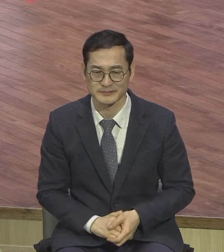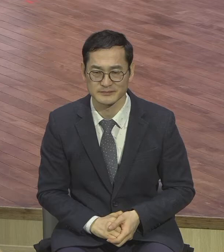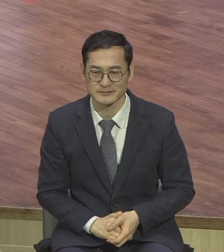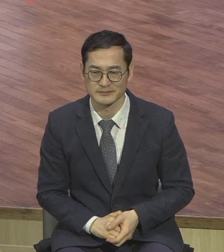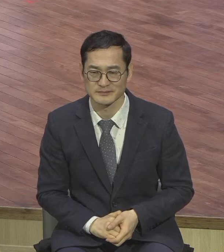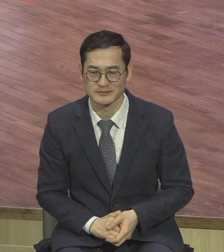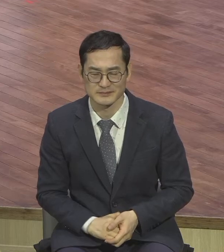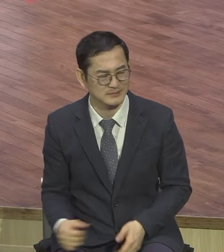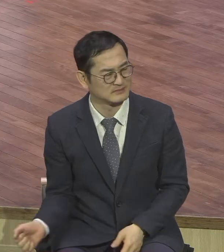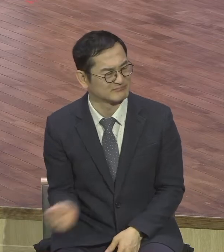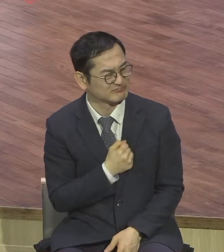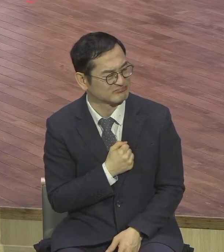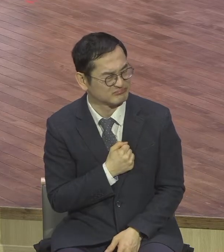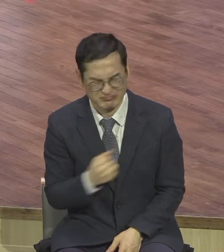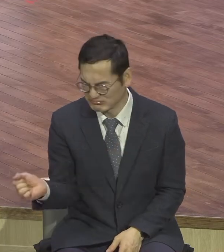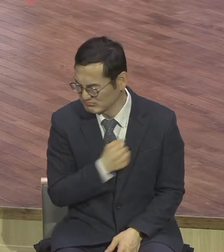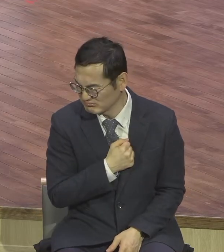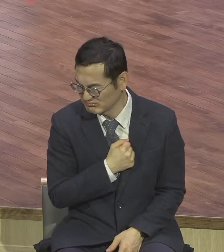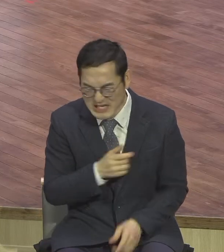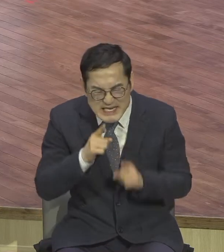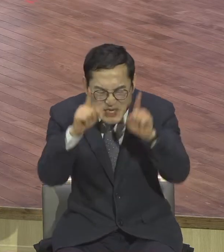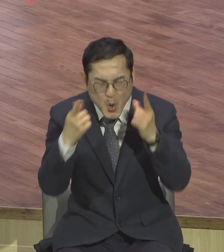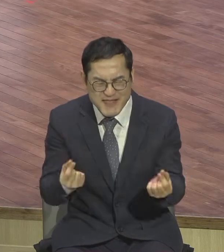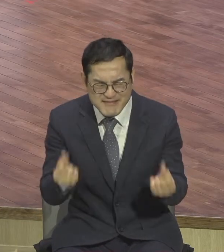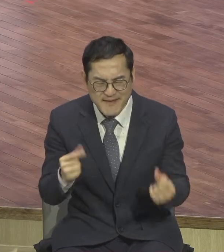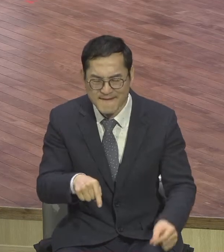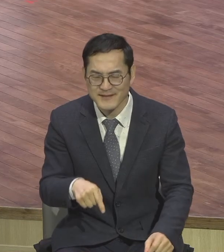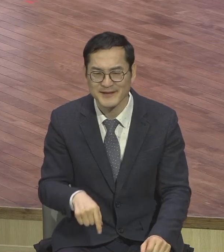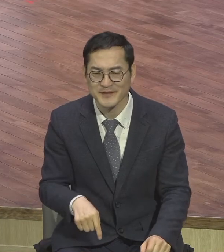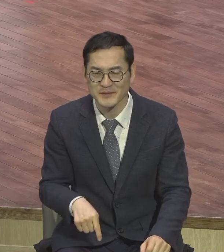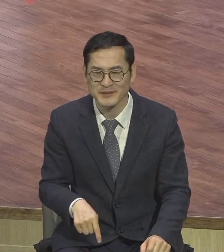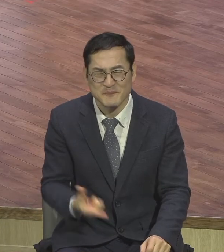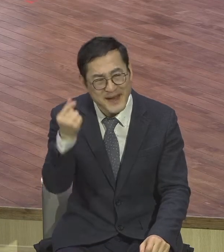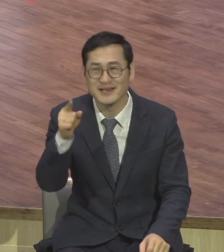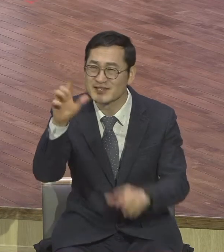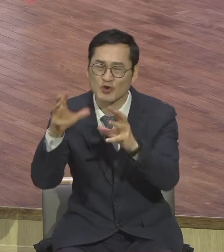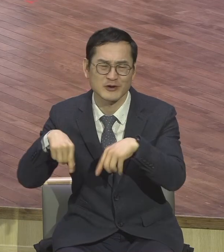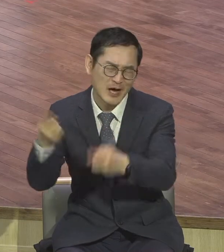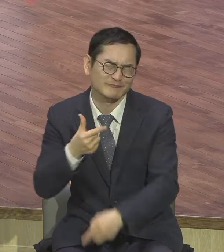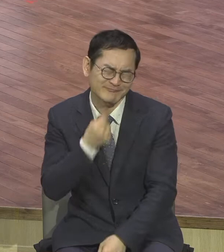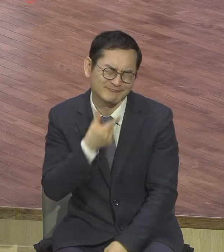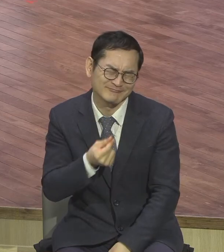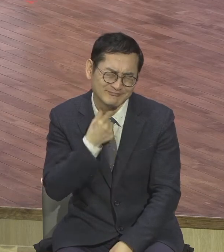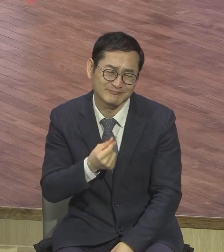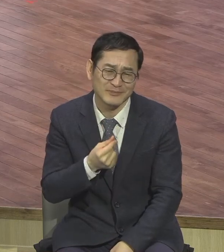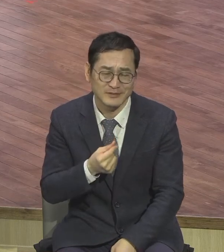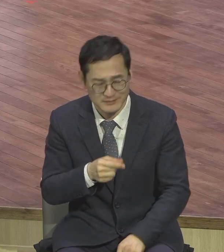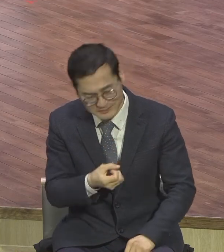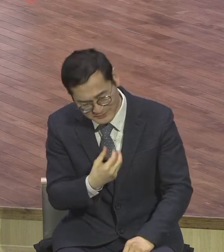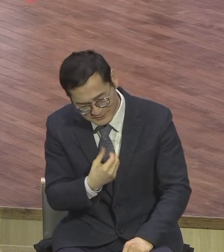지옥 같은 세상 빨리 천당 가자 맞는 말이지만은 틀렸어요.